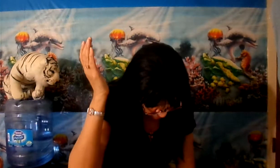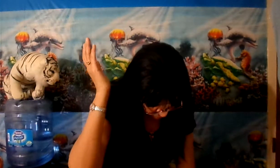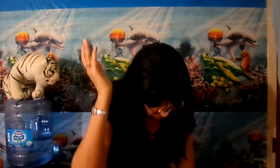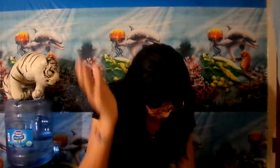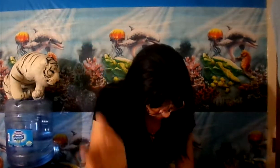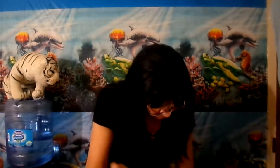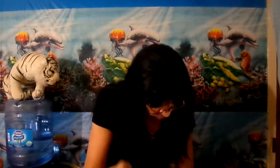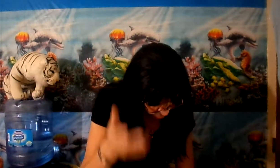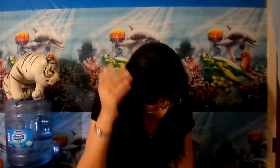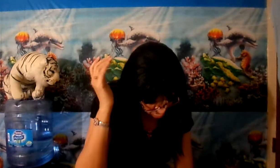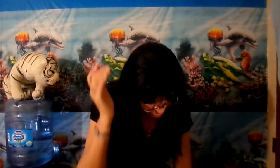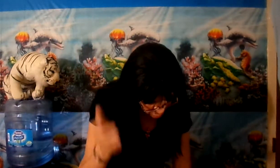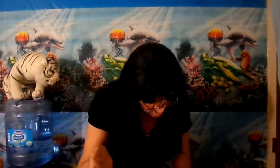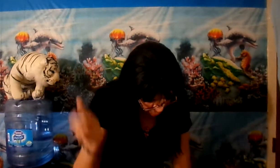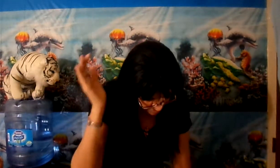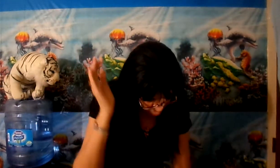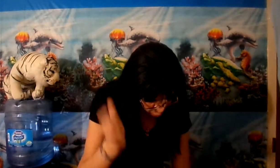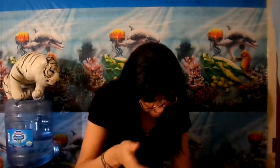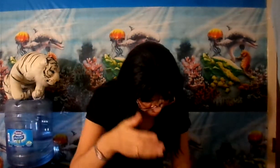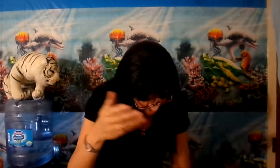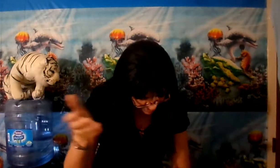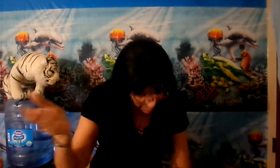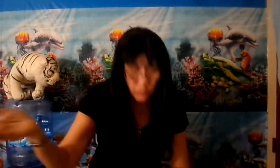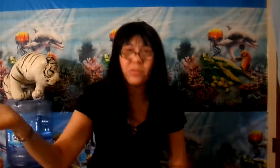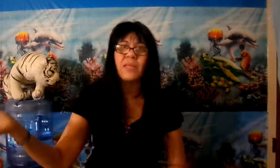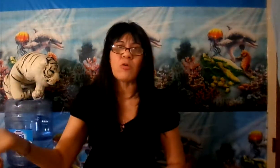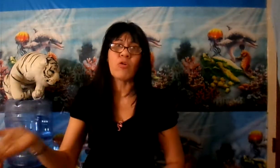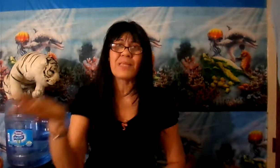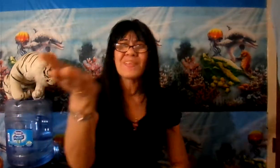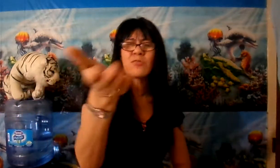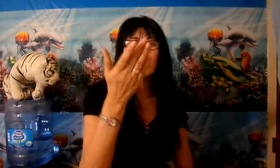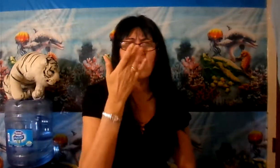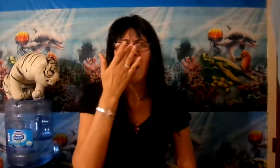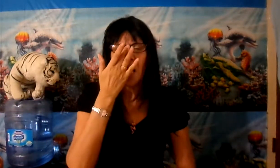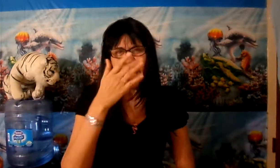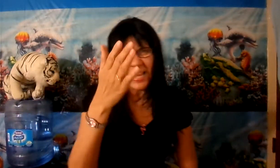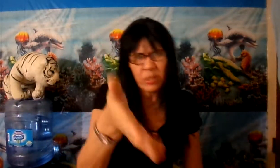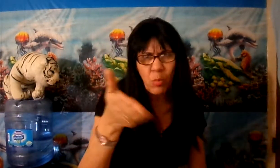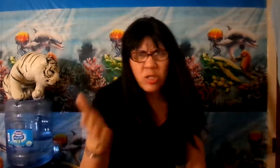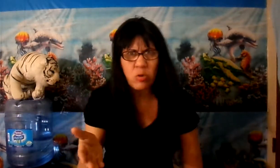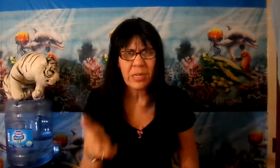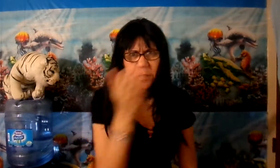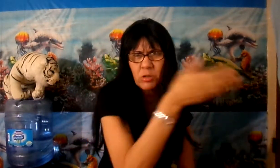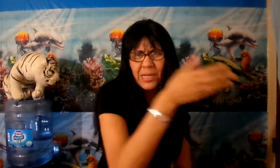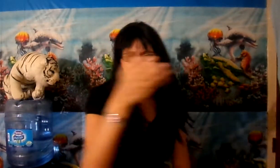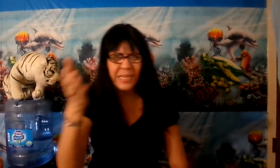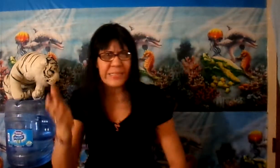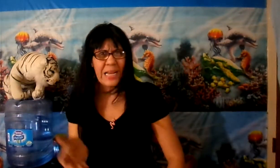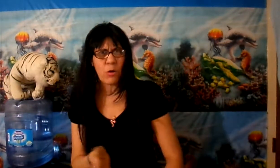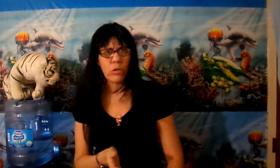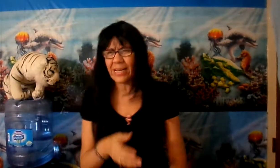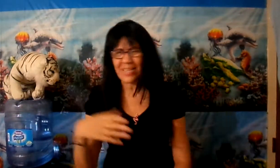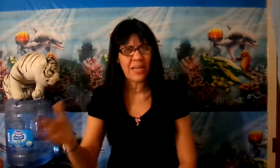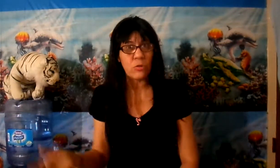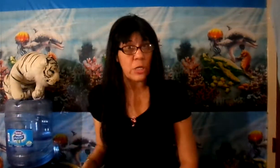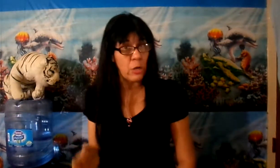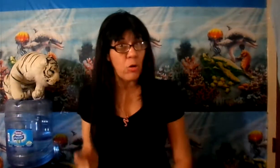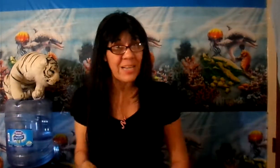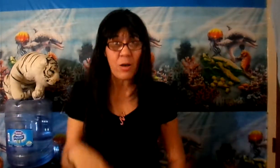e implicaba a una obsesión de matrimonio afuera de la voluntad de Dios. que está pasando hoy día, gente homosexual dentro de la corte casándose. Quiero casar